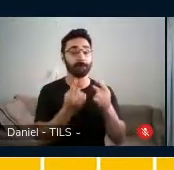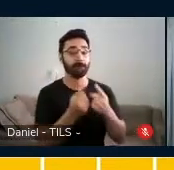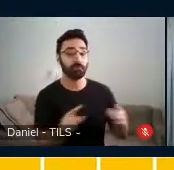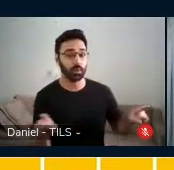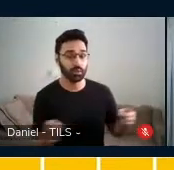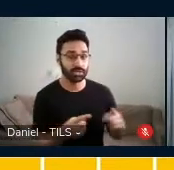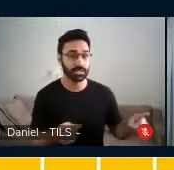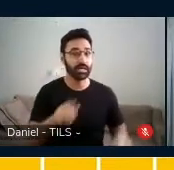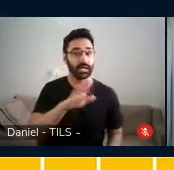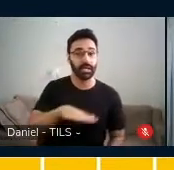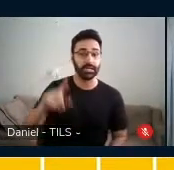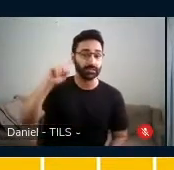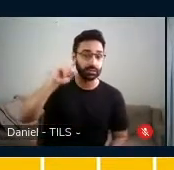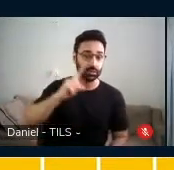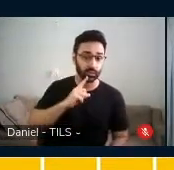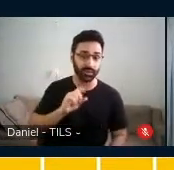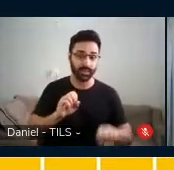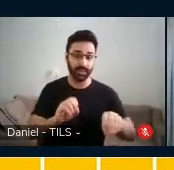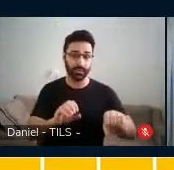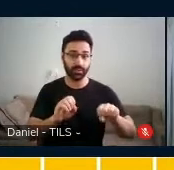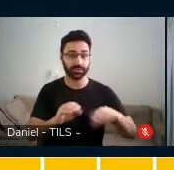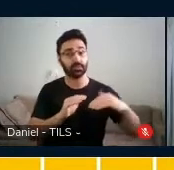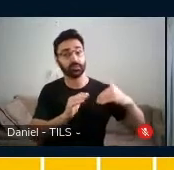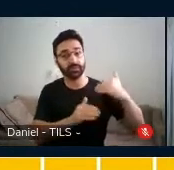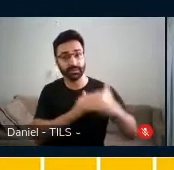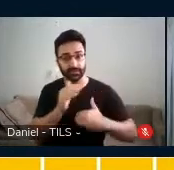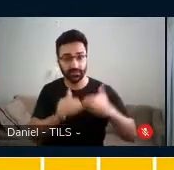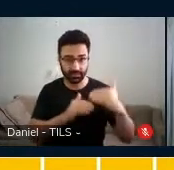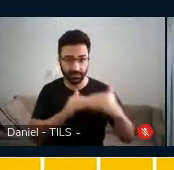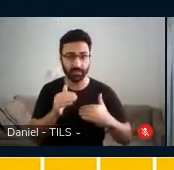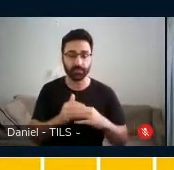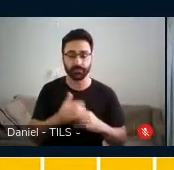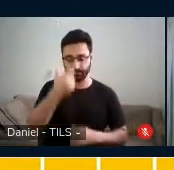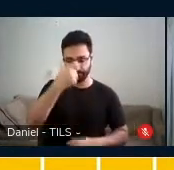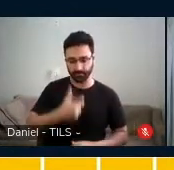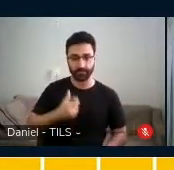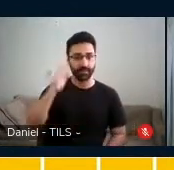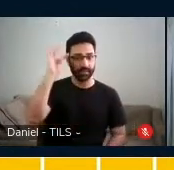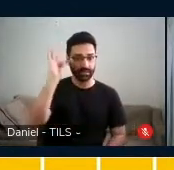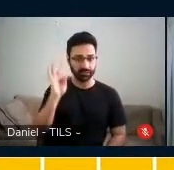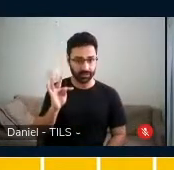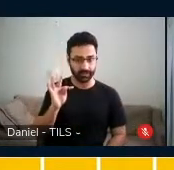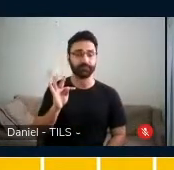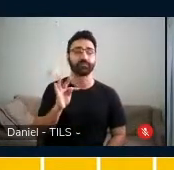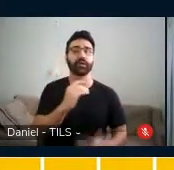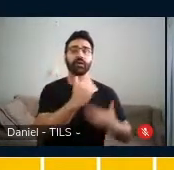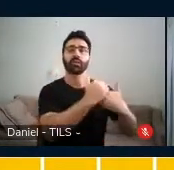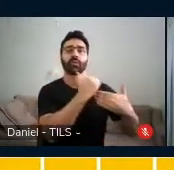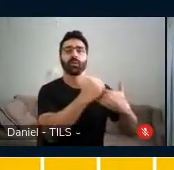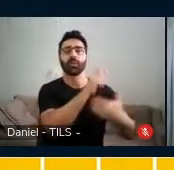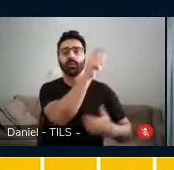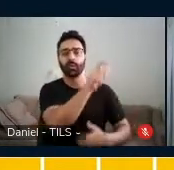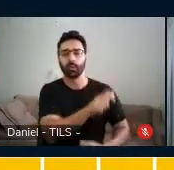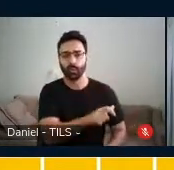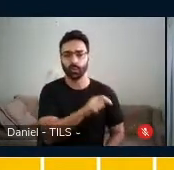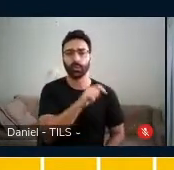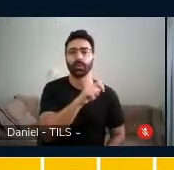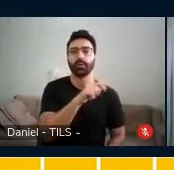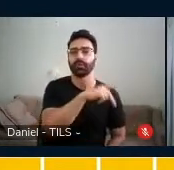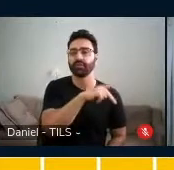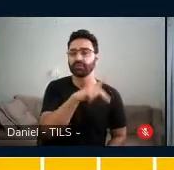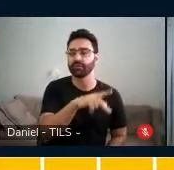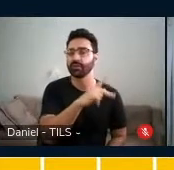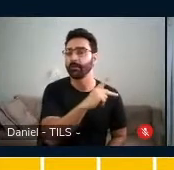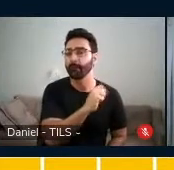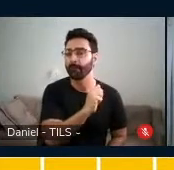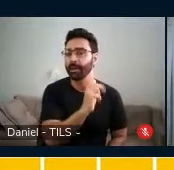Criança Surda, Educação e Desenvolvimento. Então, eu sou a Tatiane, minha professora orientadora é a professora doutora Patrícia Lima